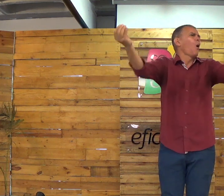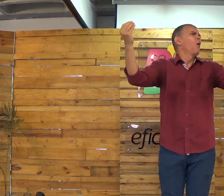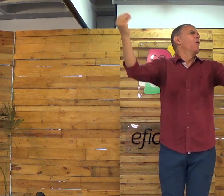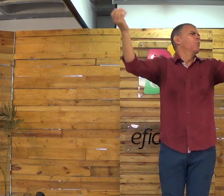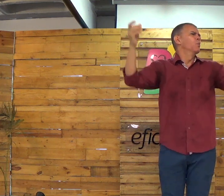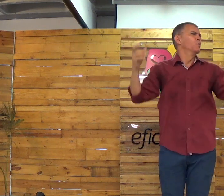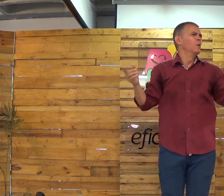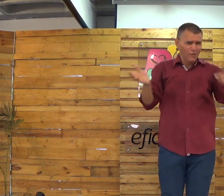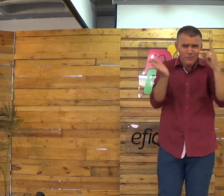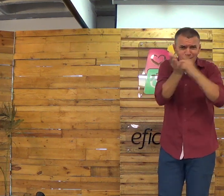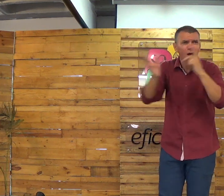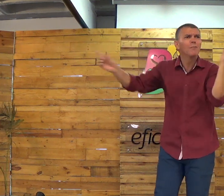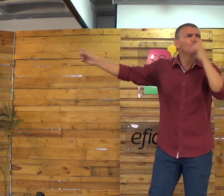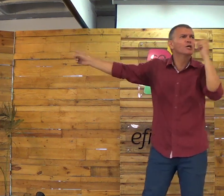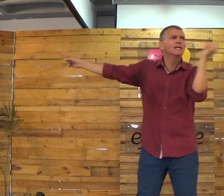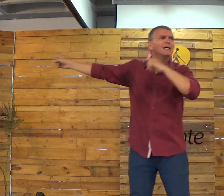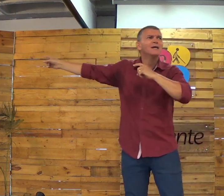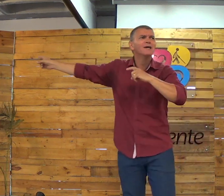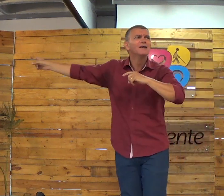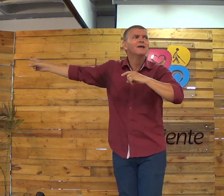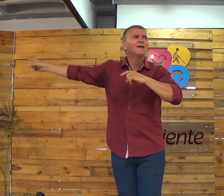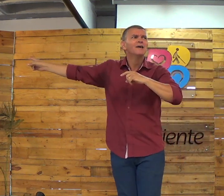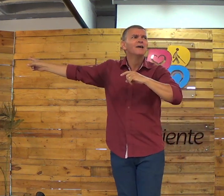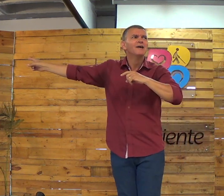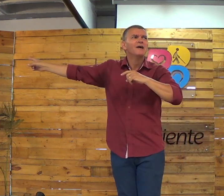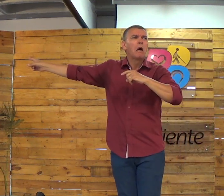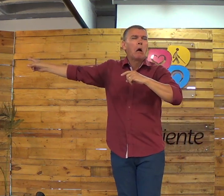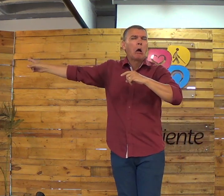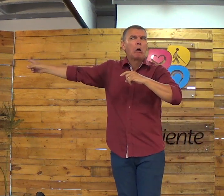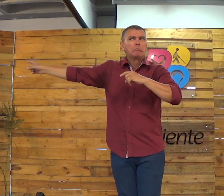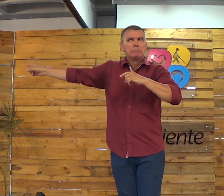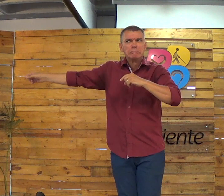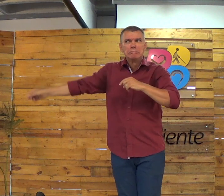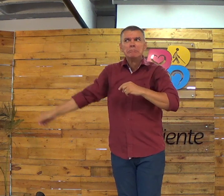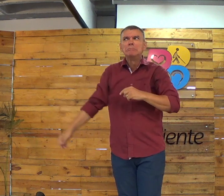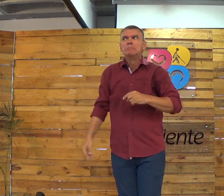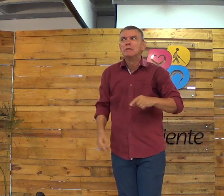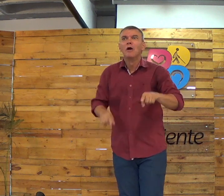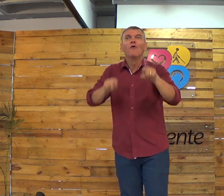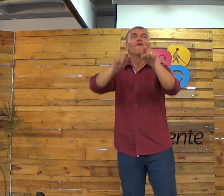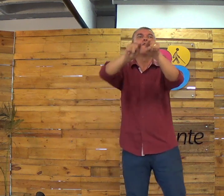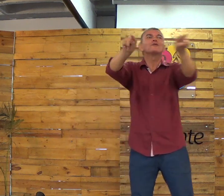que virou borboleta. É verdade ou mentira? É verdade.